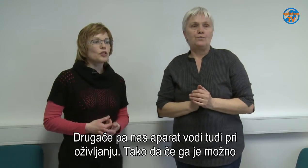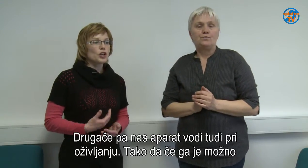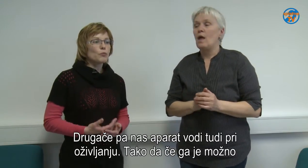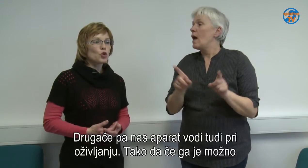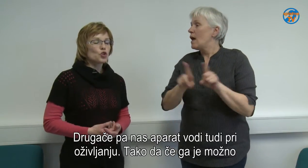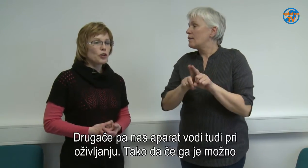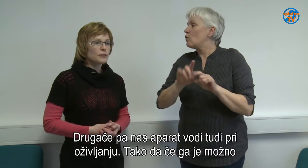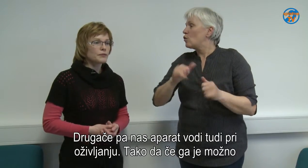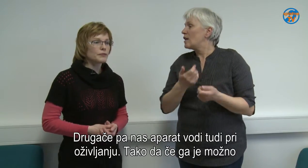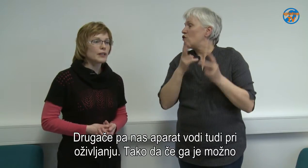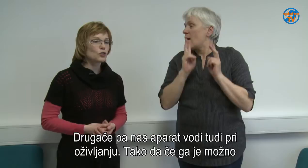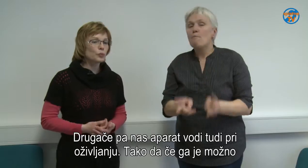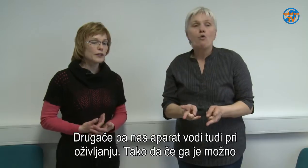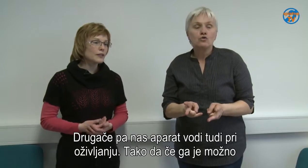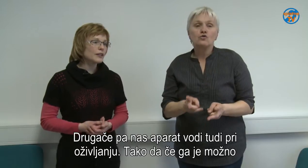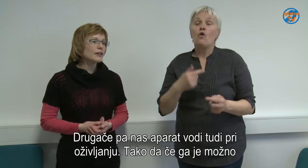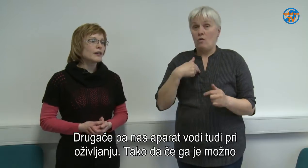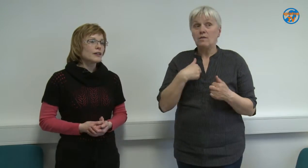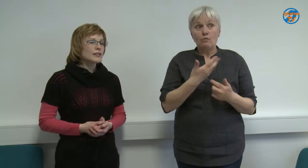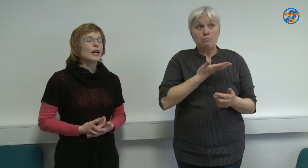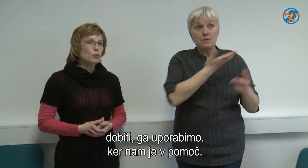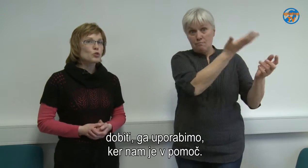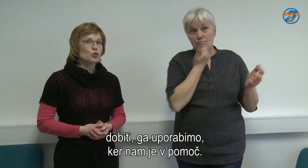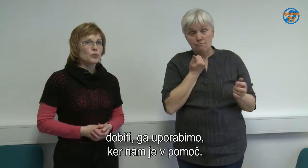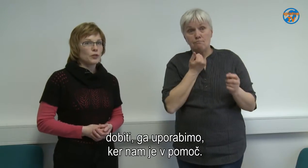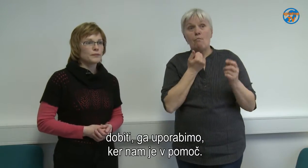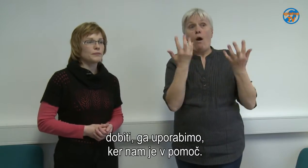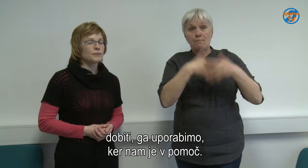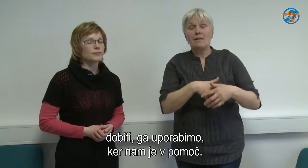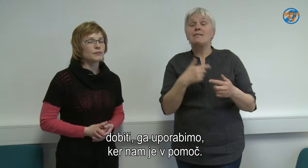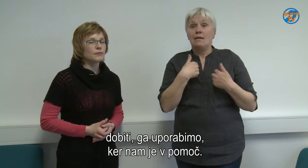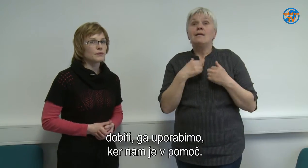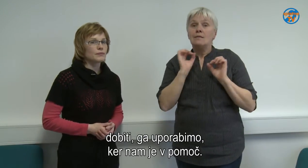tako, da če je možno ga dobiti, se ga poslužimo.